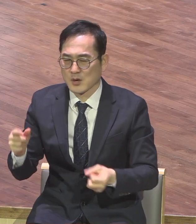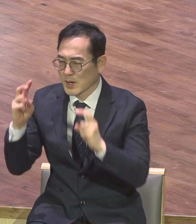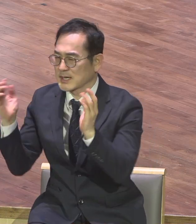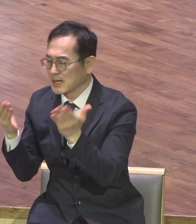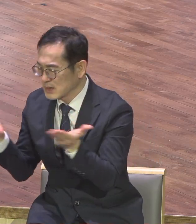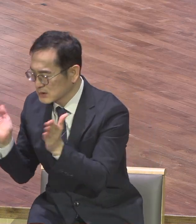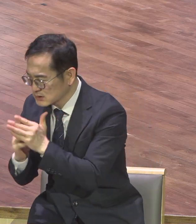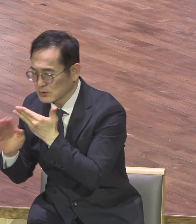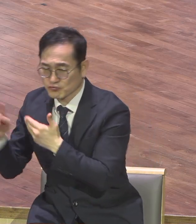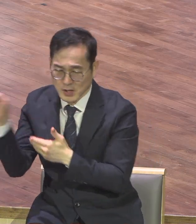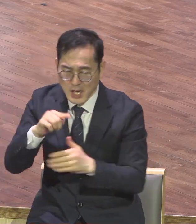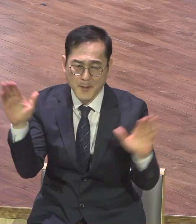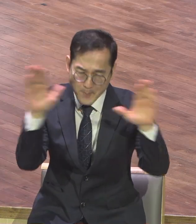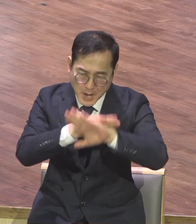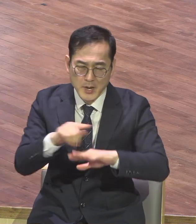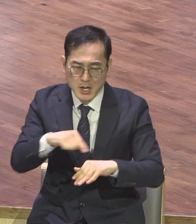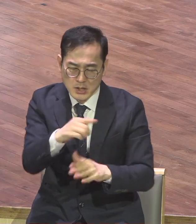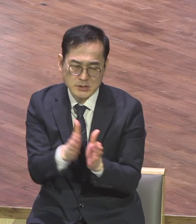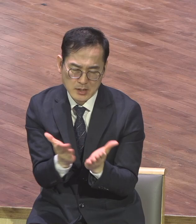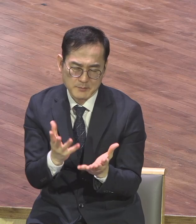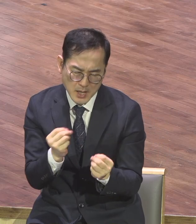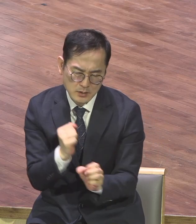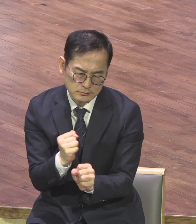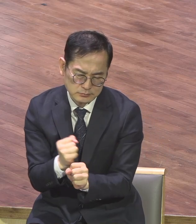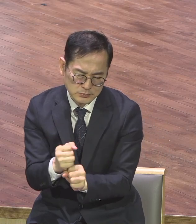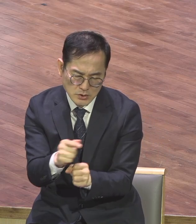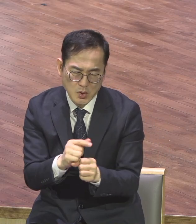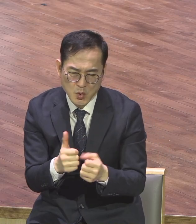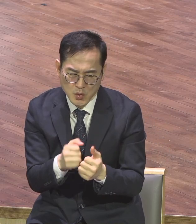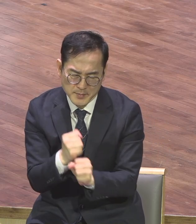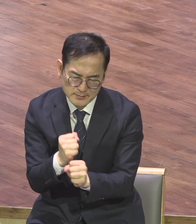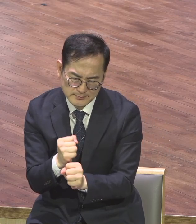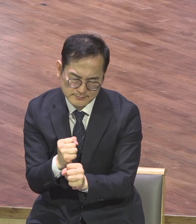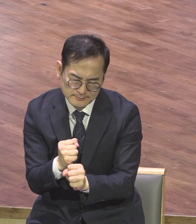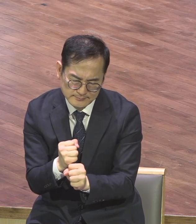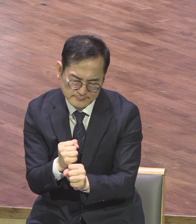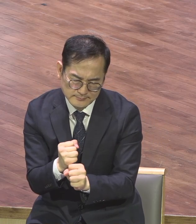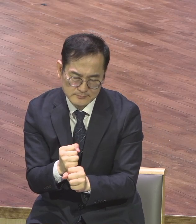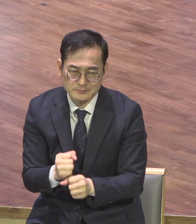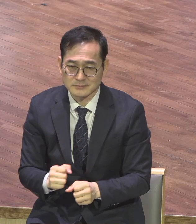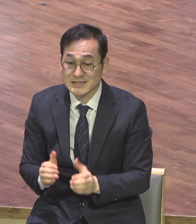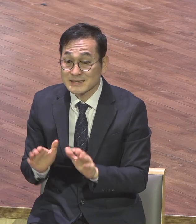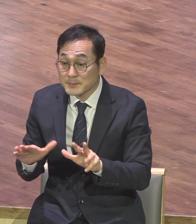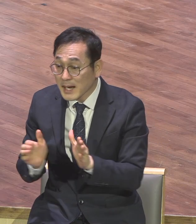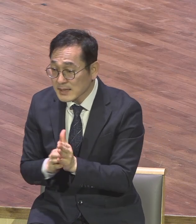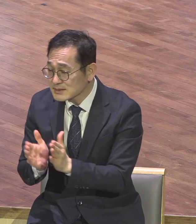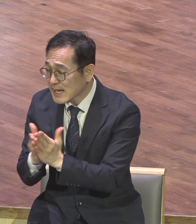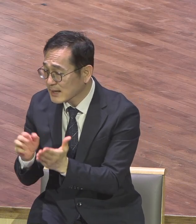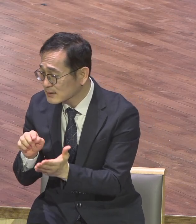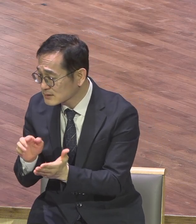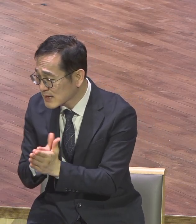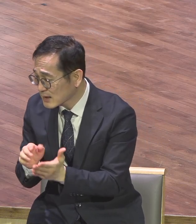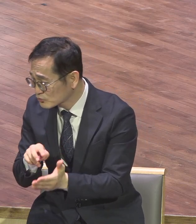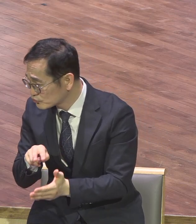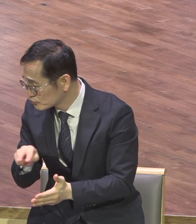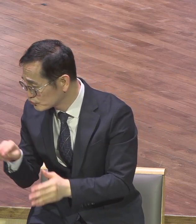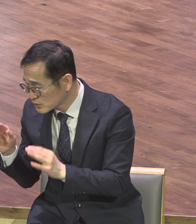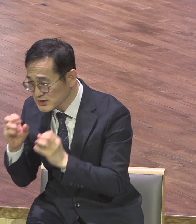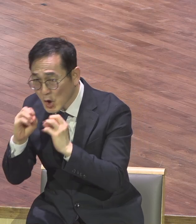책자를 해보는 내가 책을 많이 본 사람이잖아요 딱 보니까 제가 본 이 성교 현장 책자 중에 최고